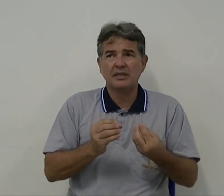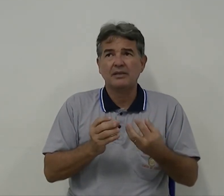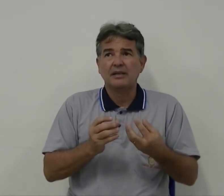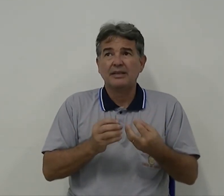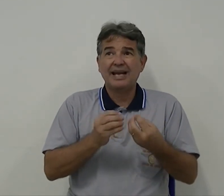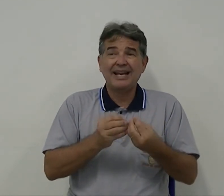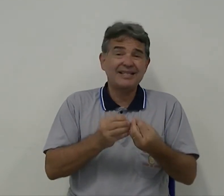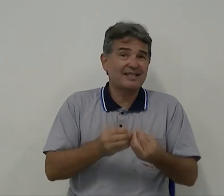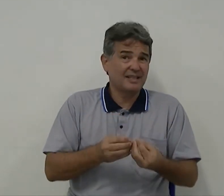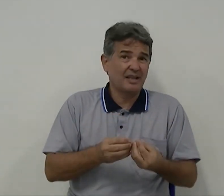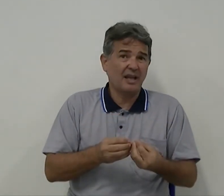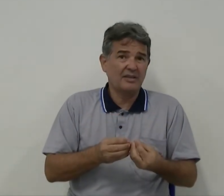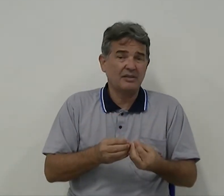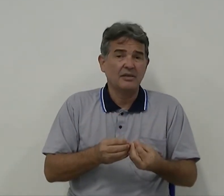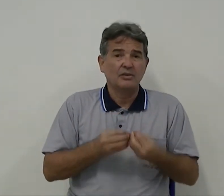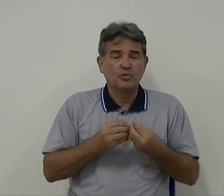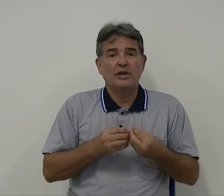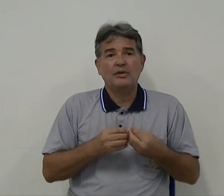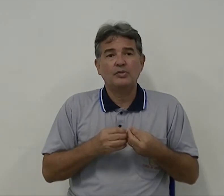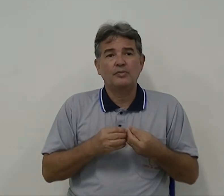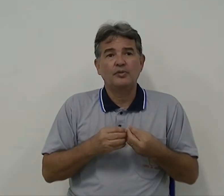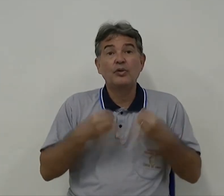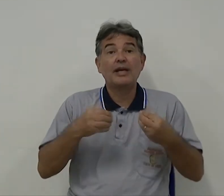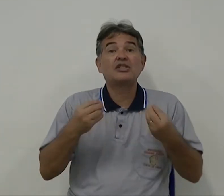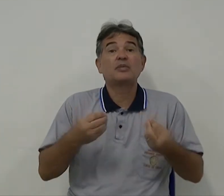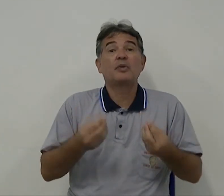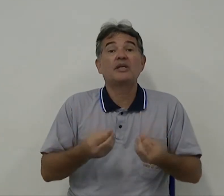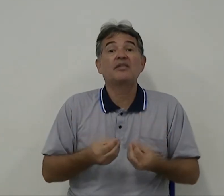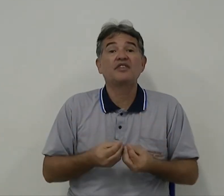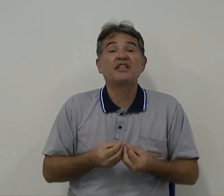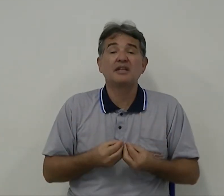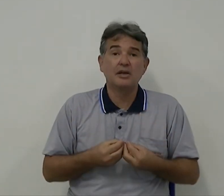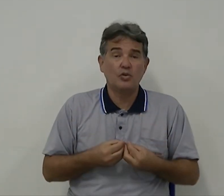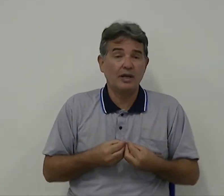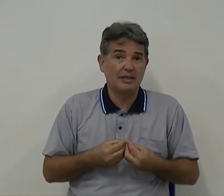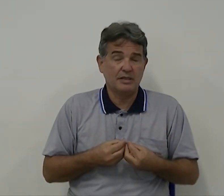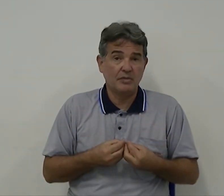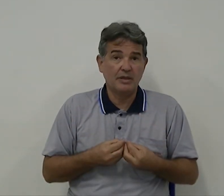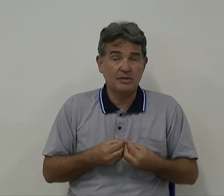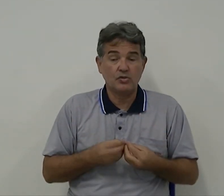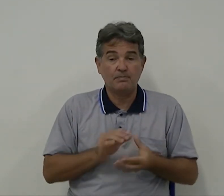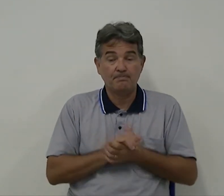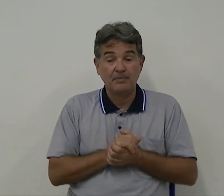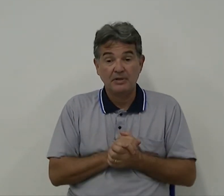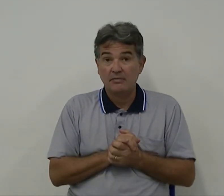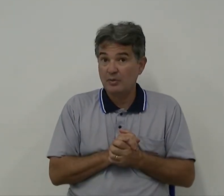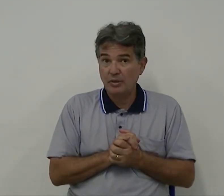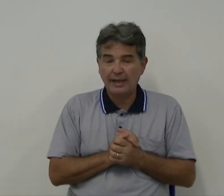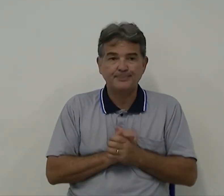da necessidade do laudo. E o que a gente pode refletir com relação a isso? Vamos lá.